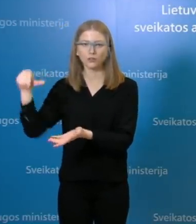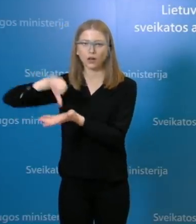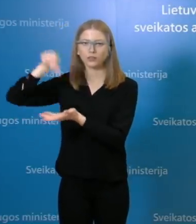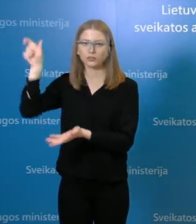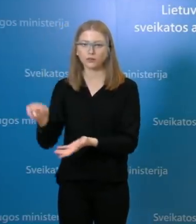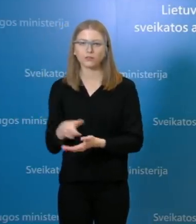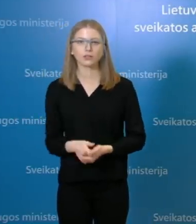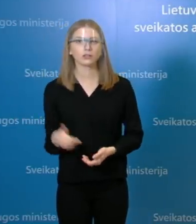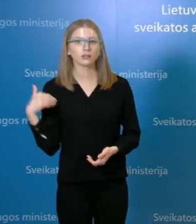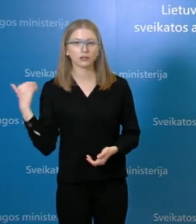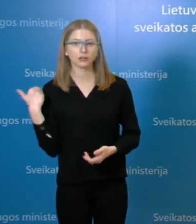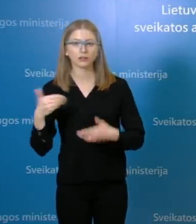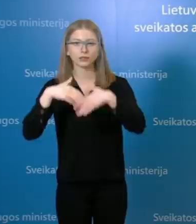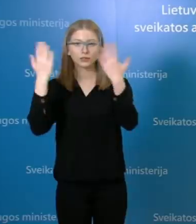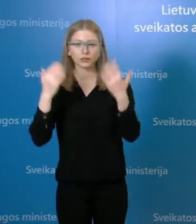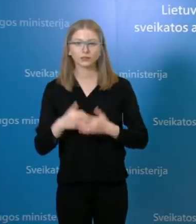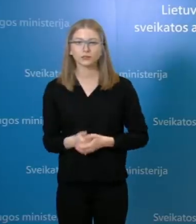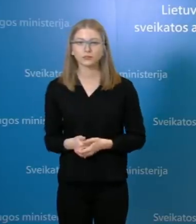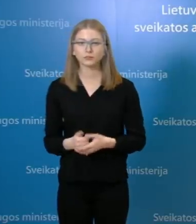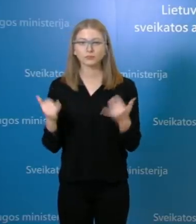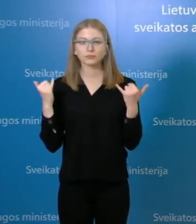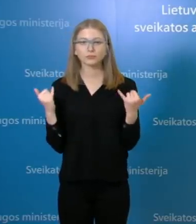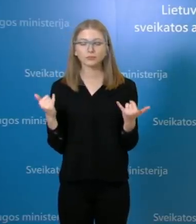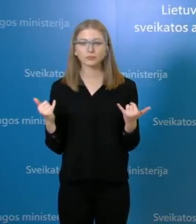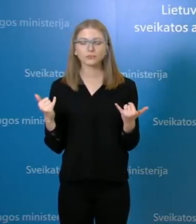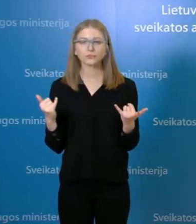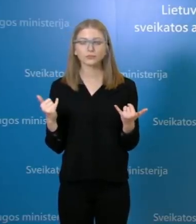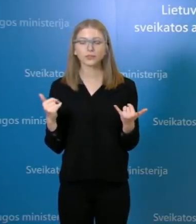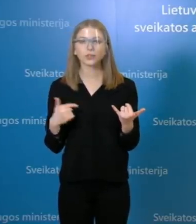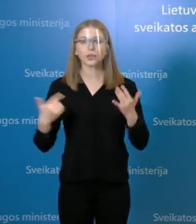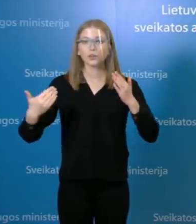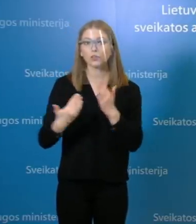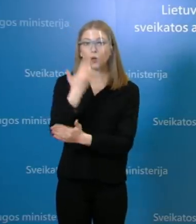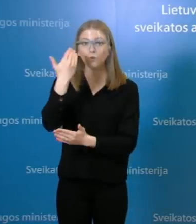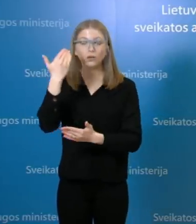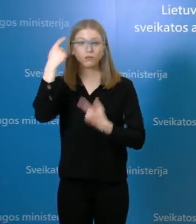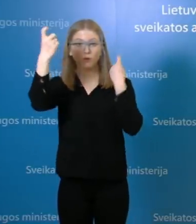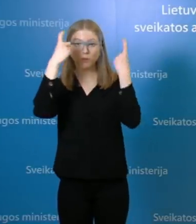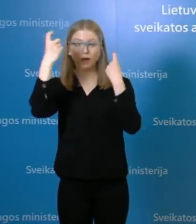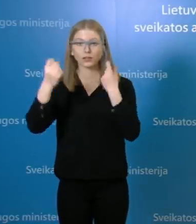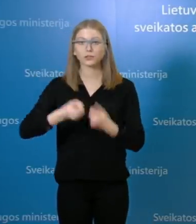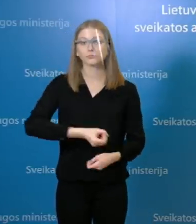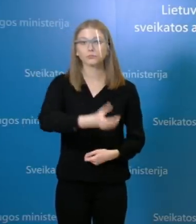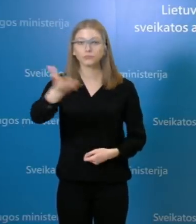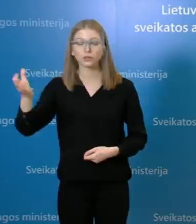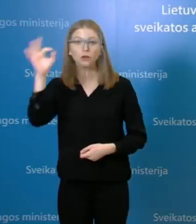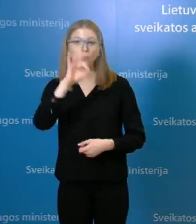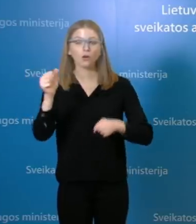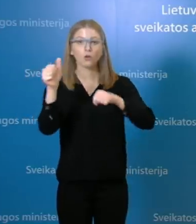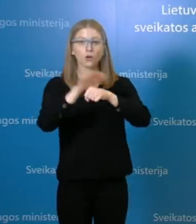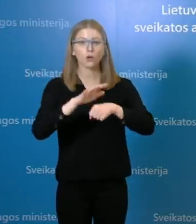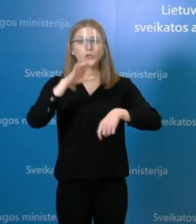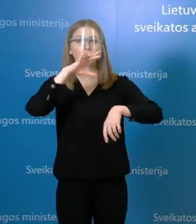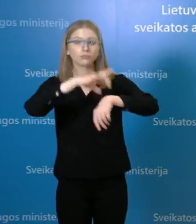labai, laba diena visiems. Tai tradiciškai pristatysiu naujausią informaciją, susijusią su naujo koronaviruso atvejais.